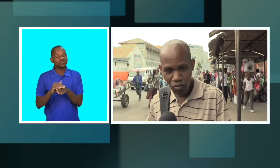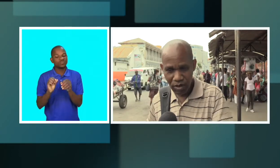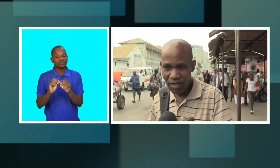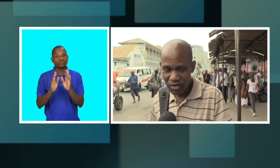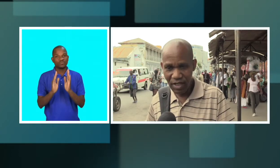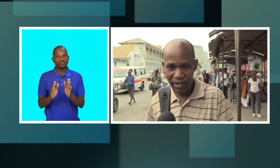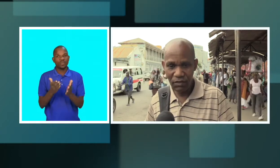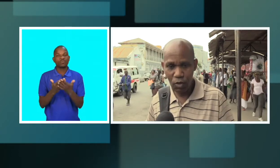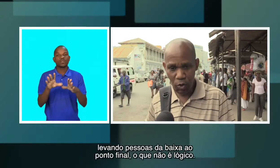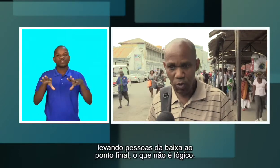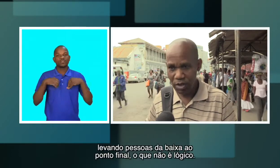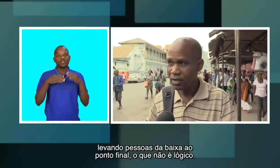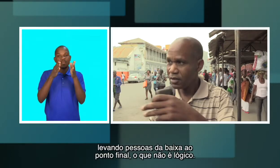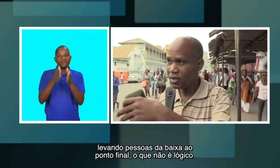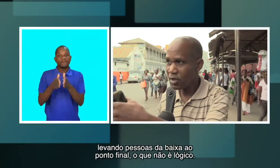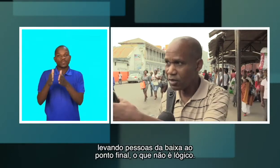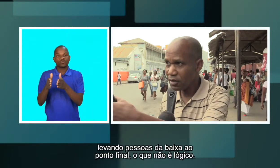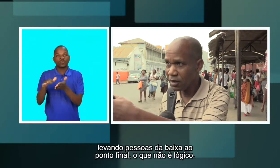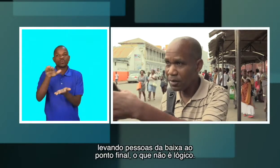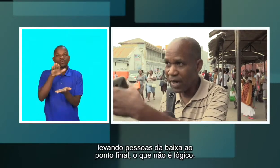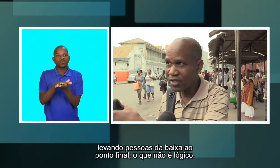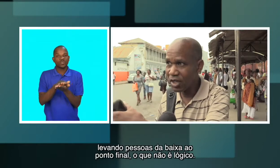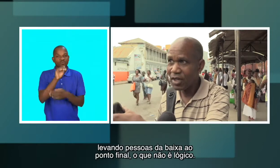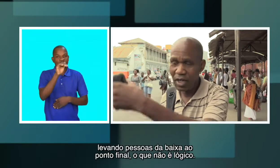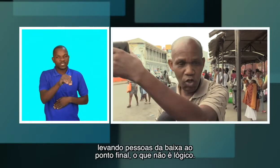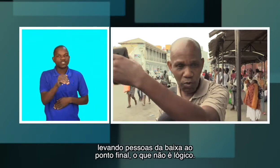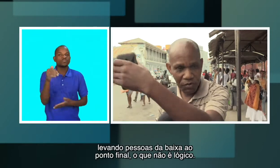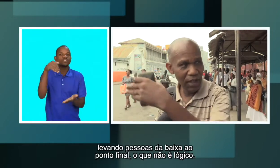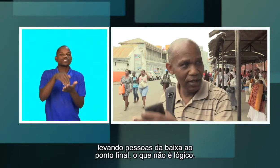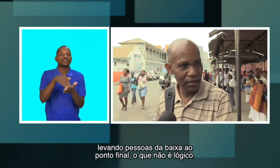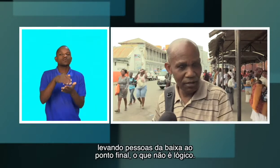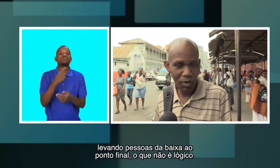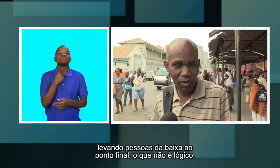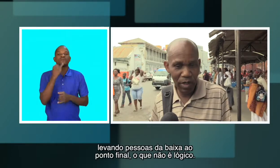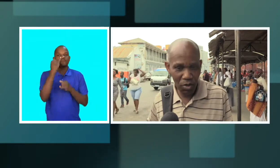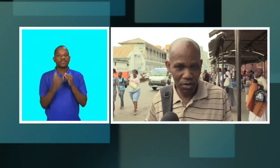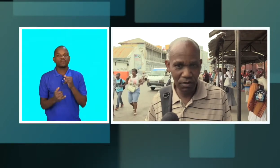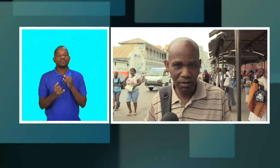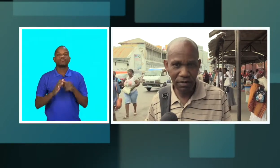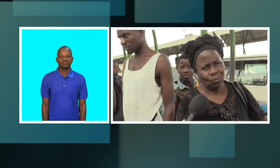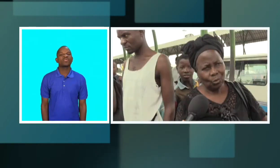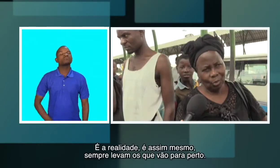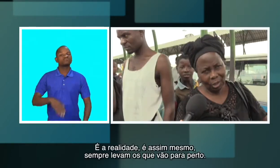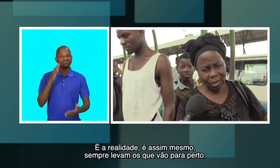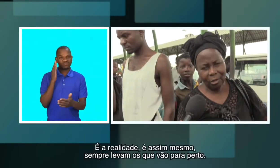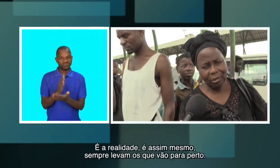encurtar a distância, levando pessoas de baixa até o ponto final. Isso não é lógico. É a realidade,